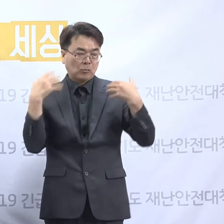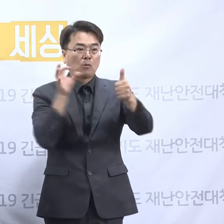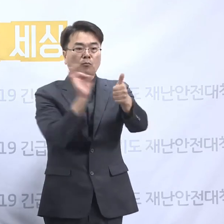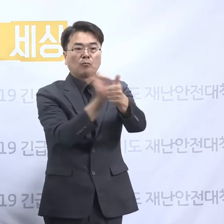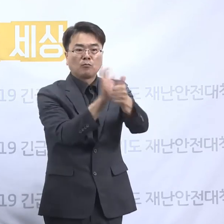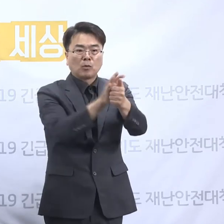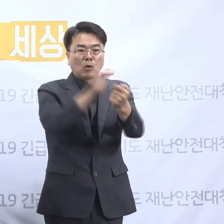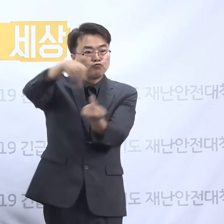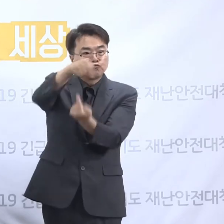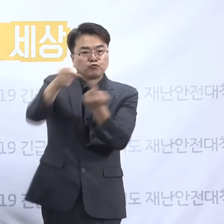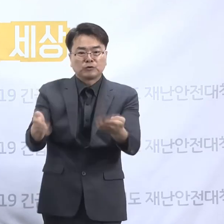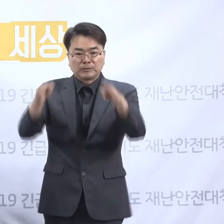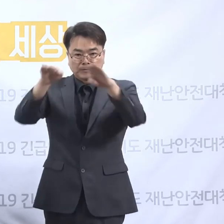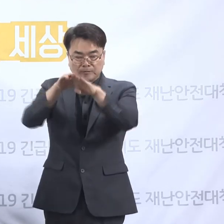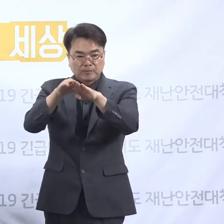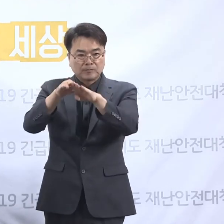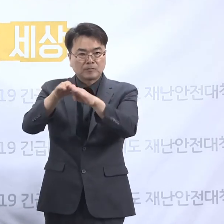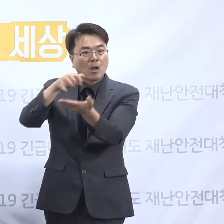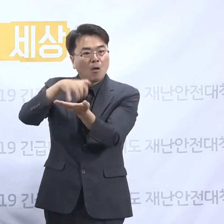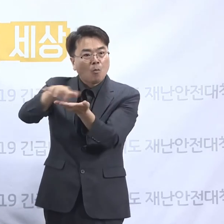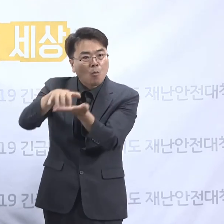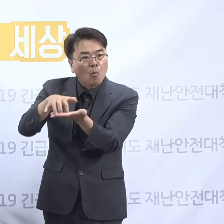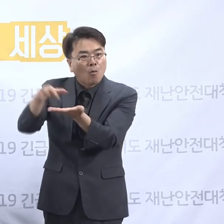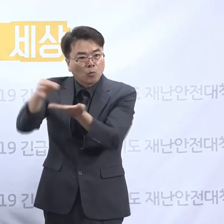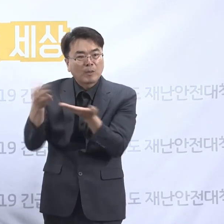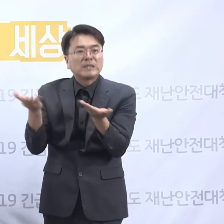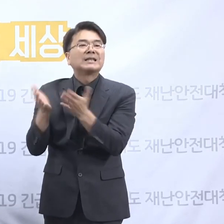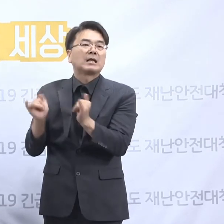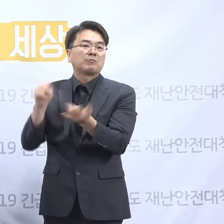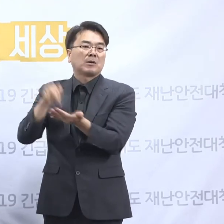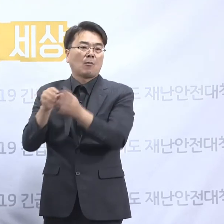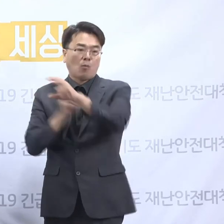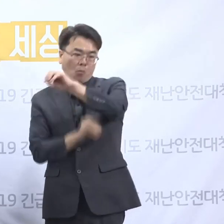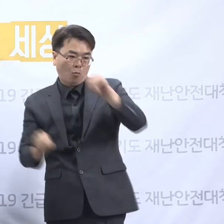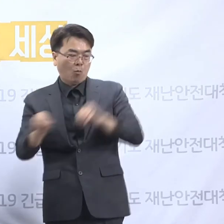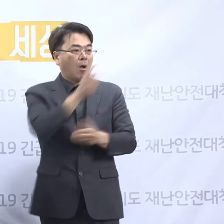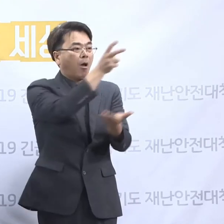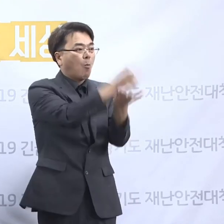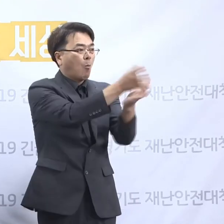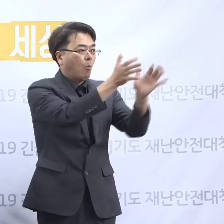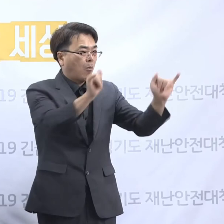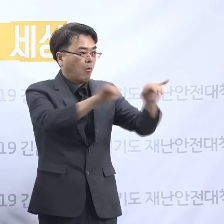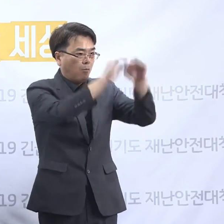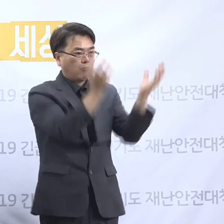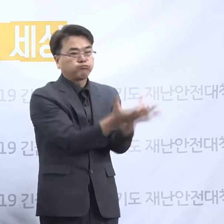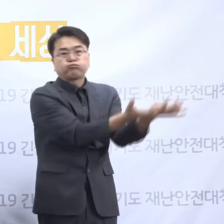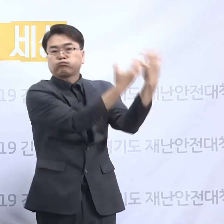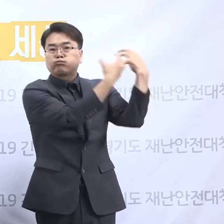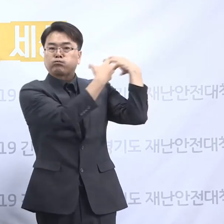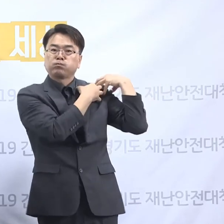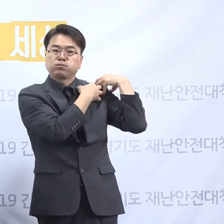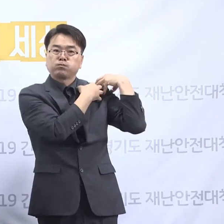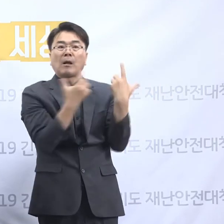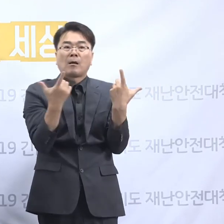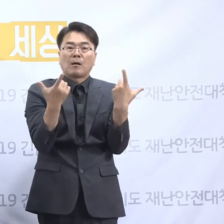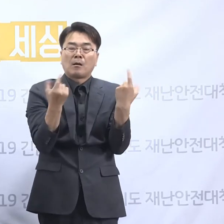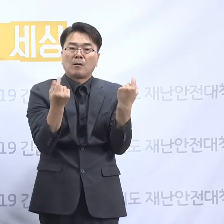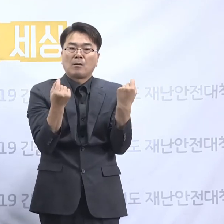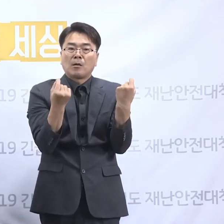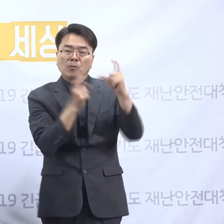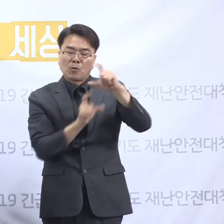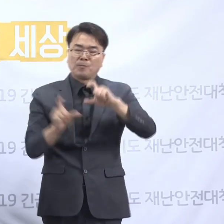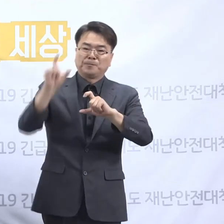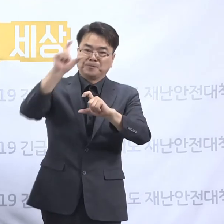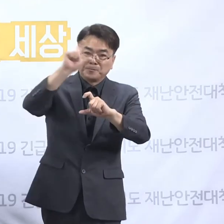의해서 운영되는 시설에서 급여를 받는 직원이 시설과 법인의 업무를 모두 담당하였습니다. 그리고